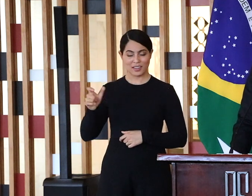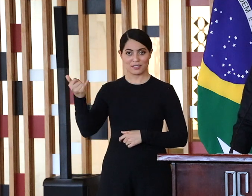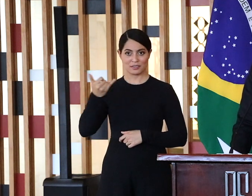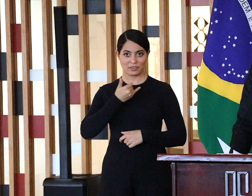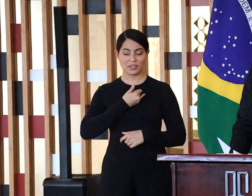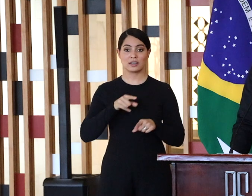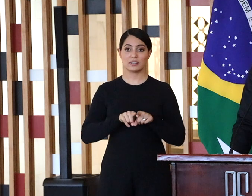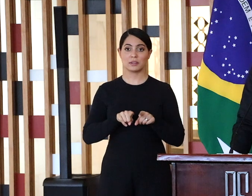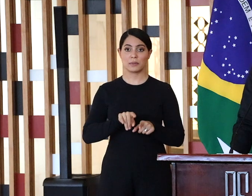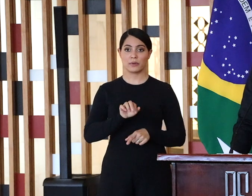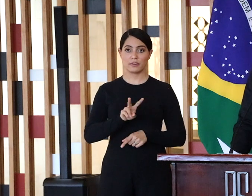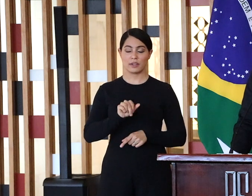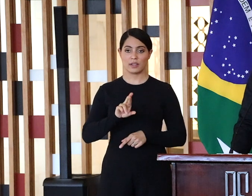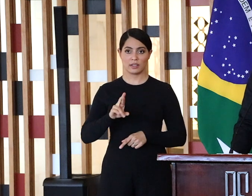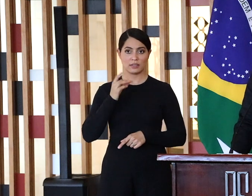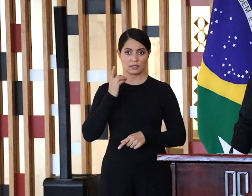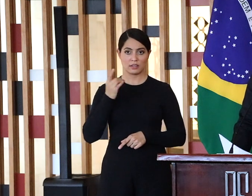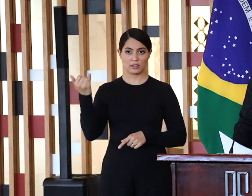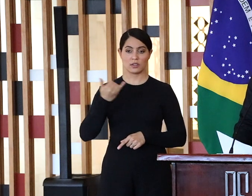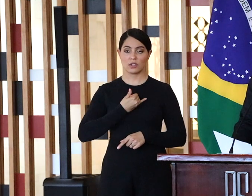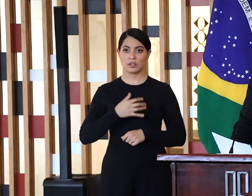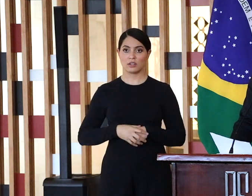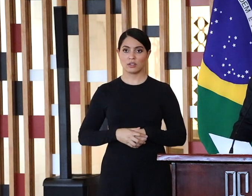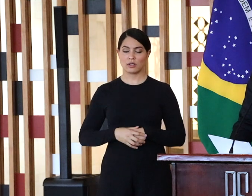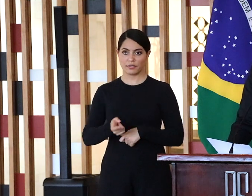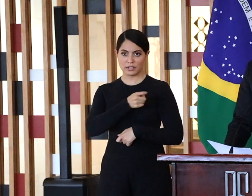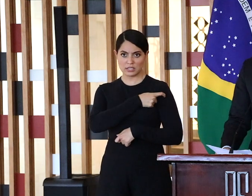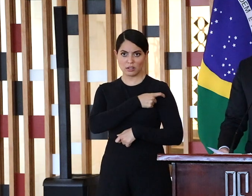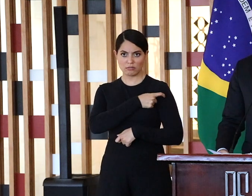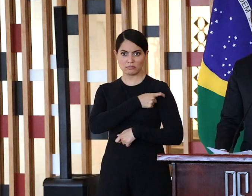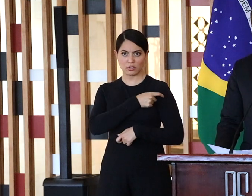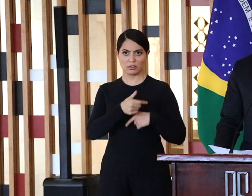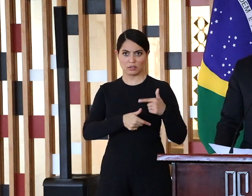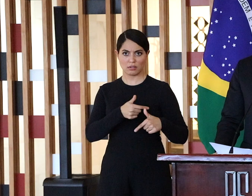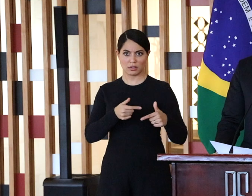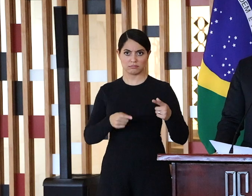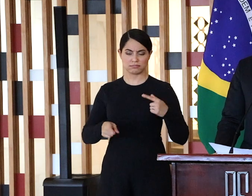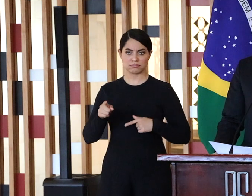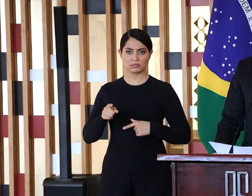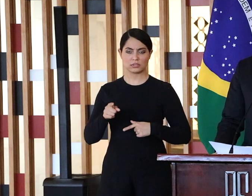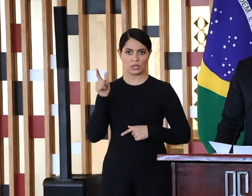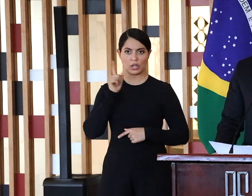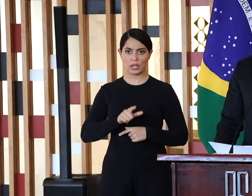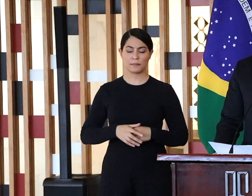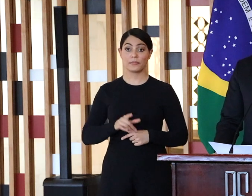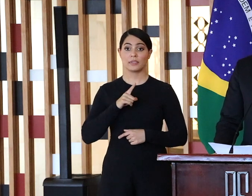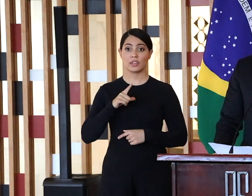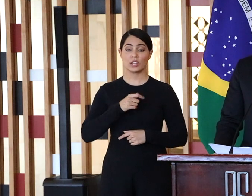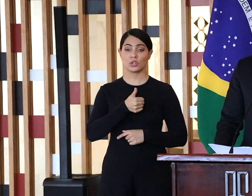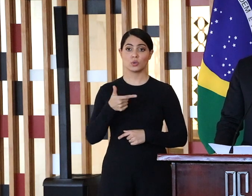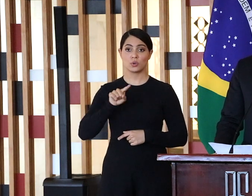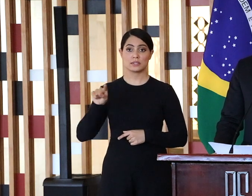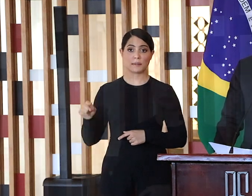o brasileiro quer vacina e quer emprego. São números que impressionam mais de 12 mil empresas em sua